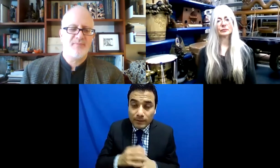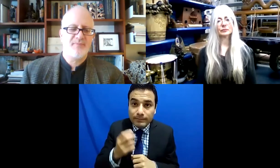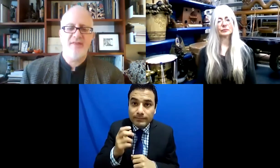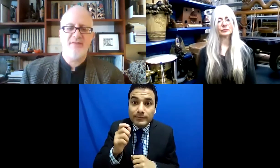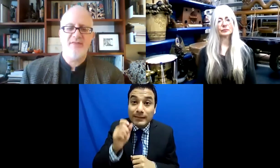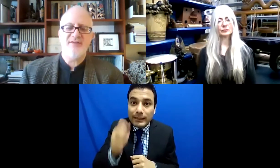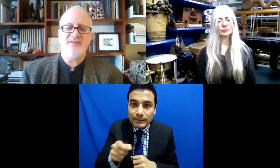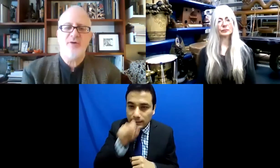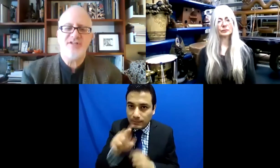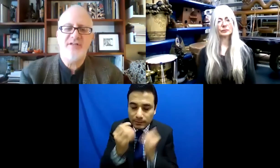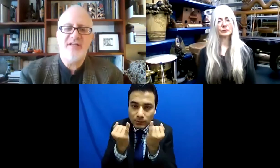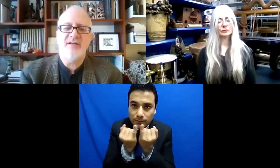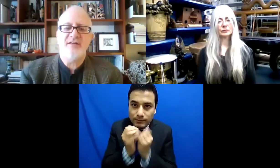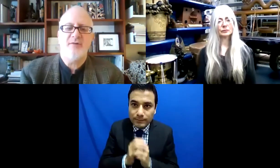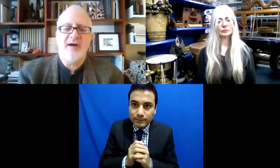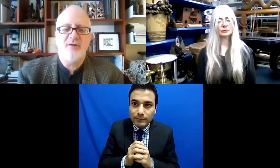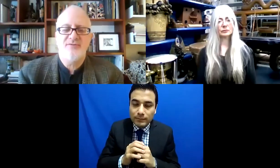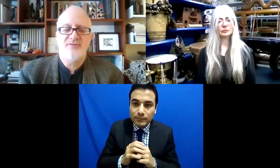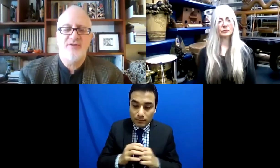sonido de mi cuerpo.